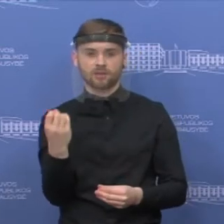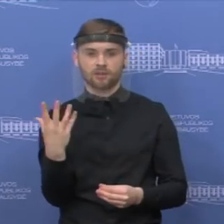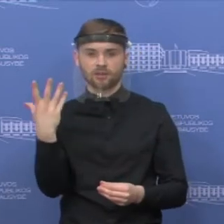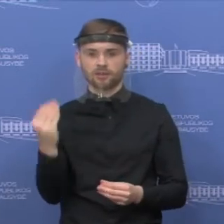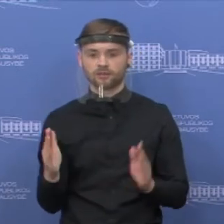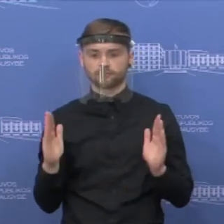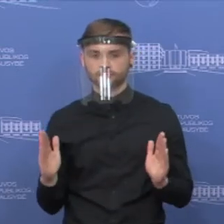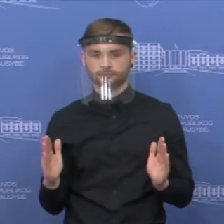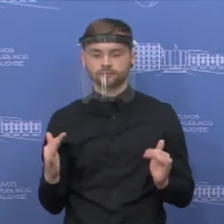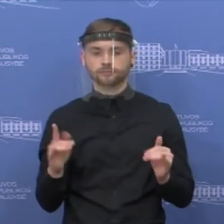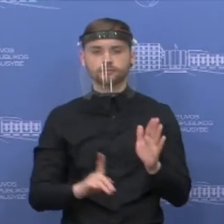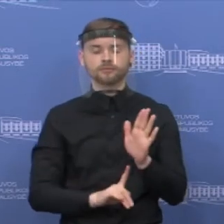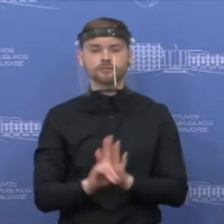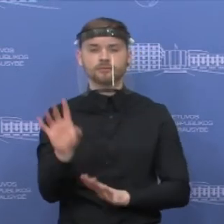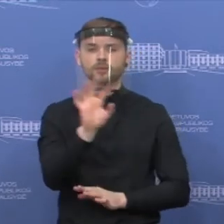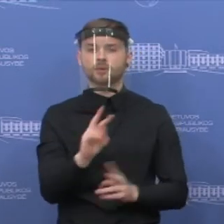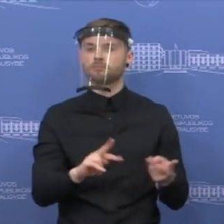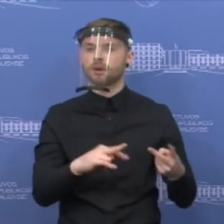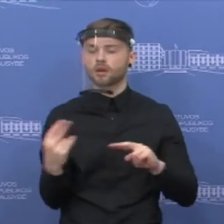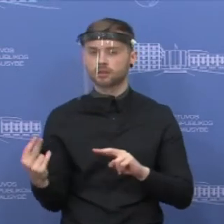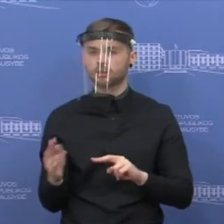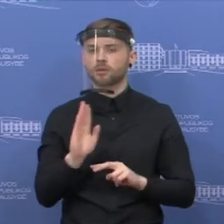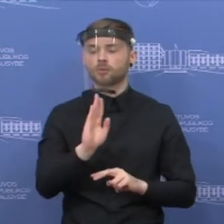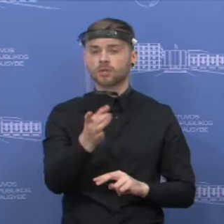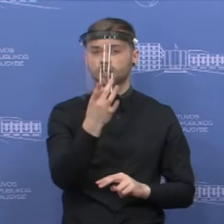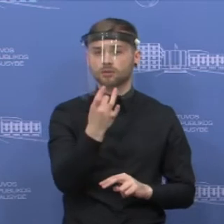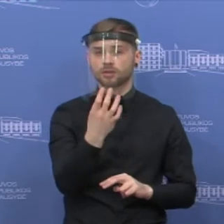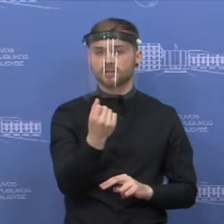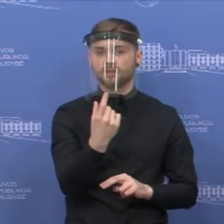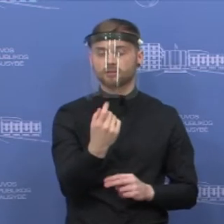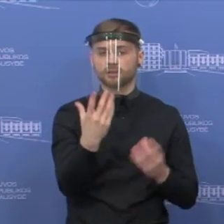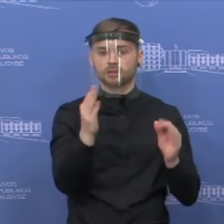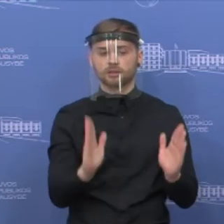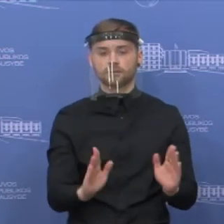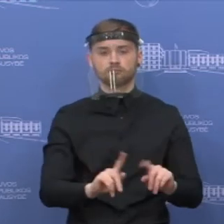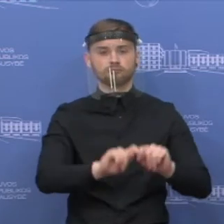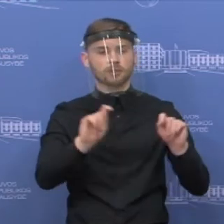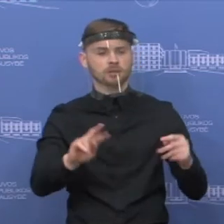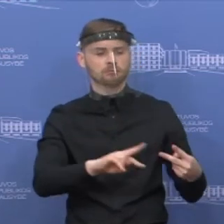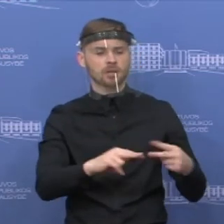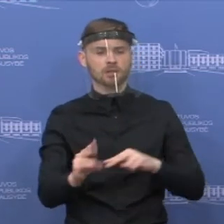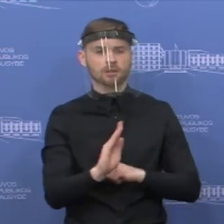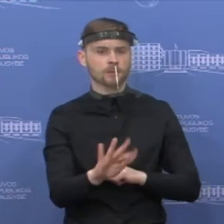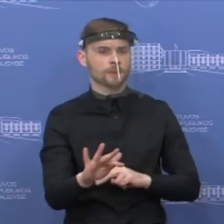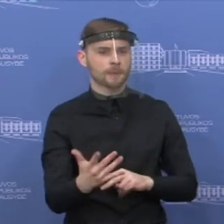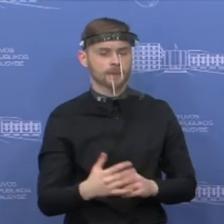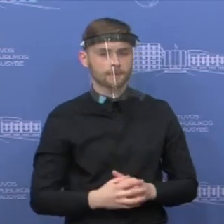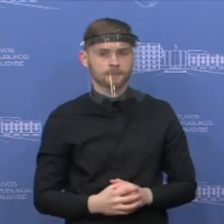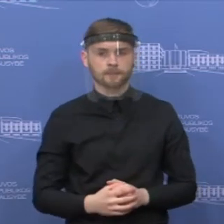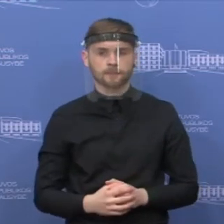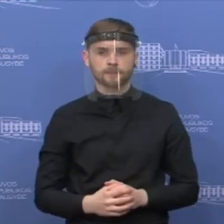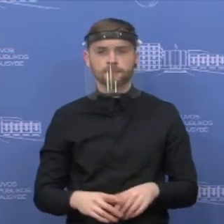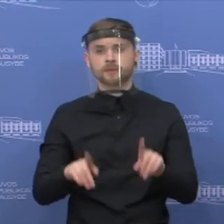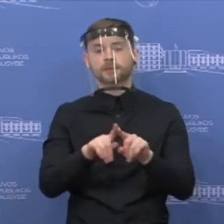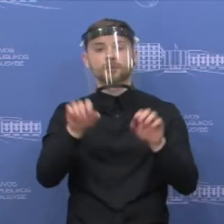pradėsiu nuo tų pakeitimų, kurie įsigalios nuo gegužės 11 dienos. Tai galima būtų